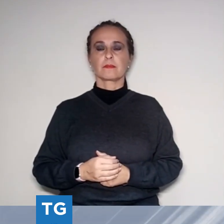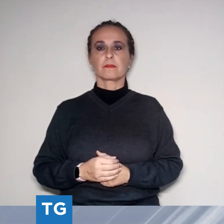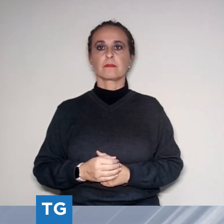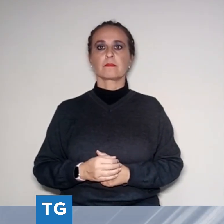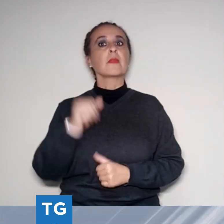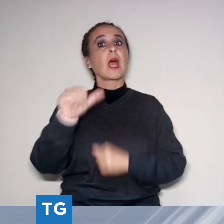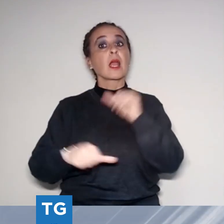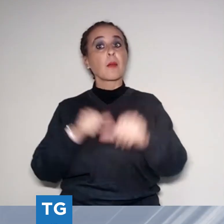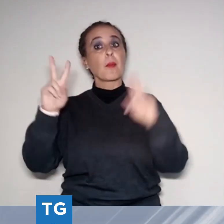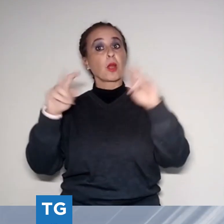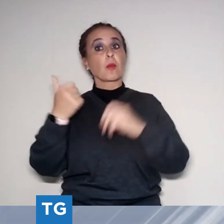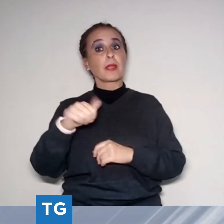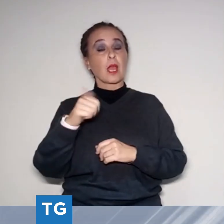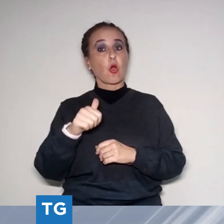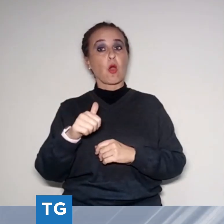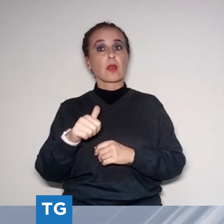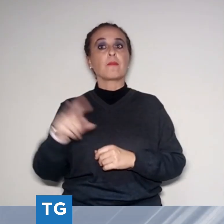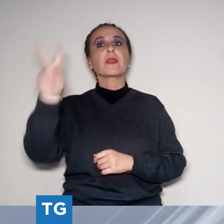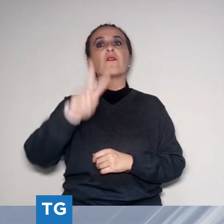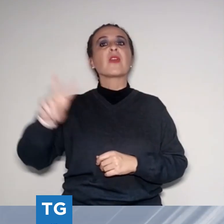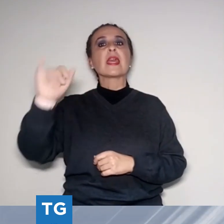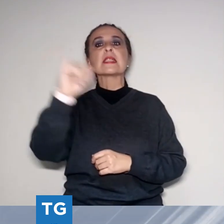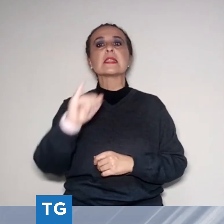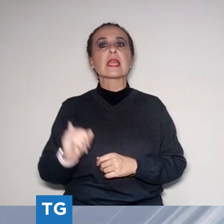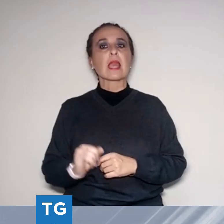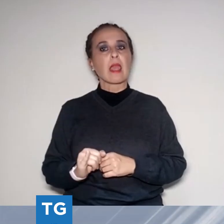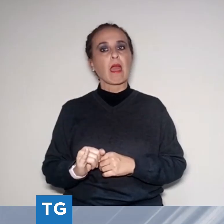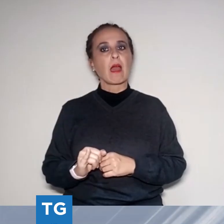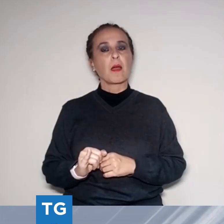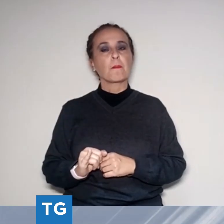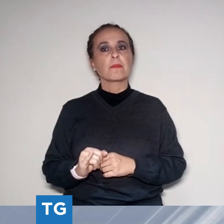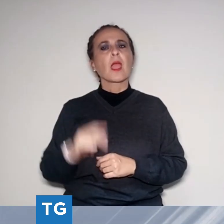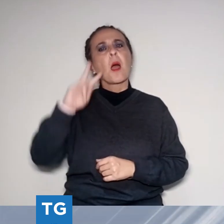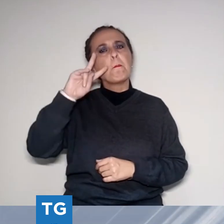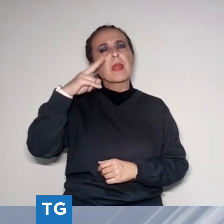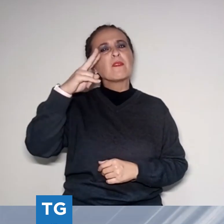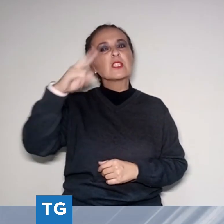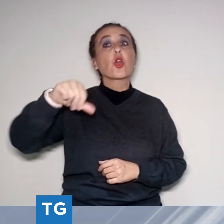Versilia per le previsioni sull'olio della prossima stagione.